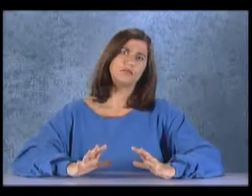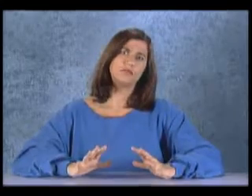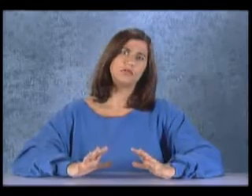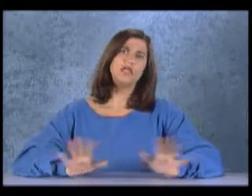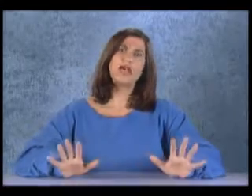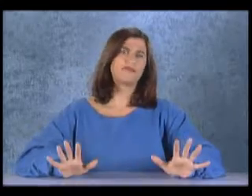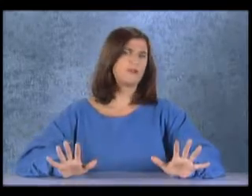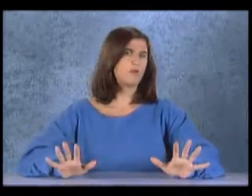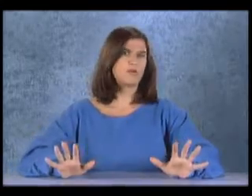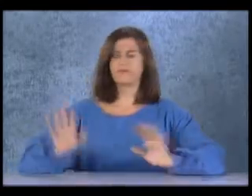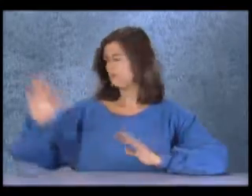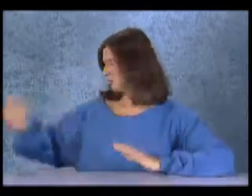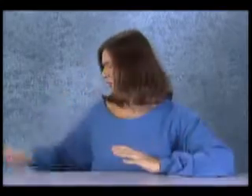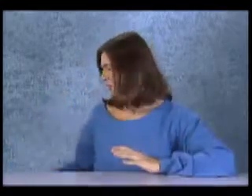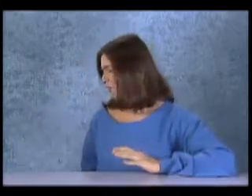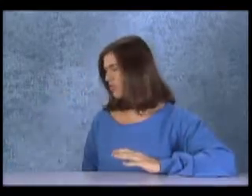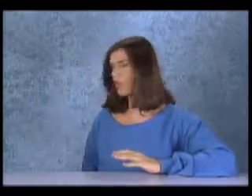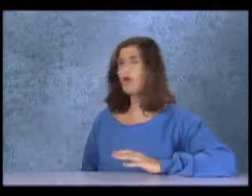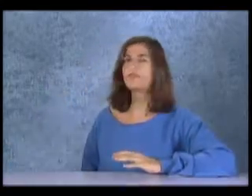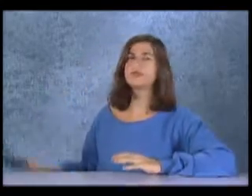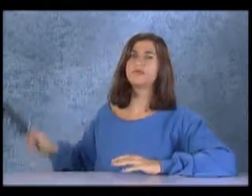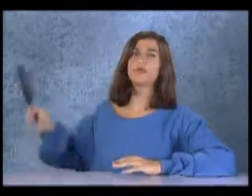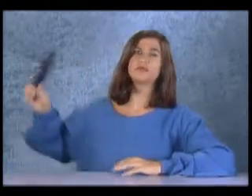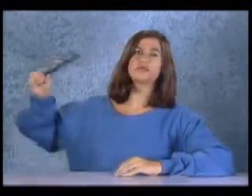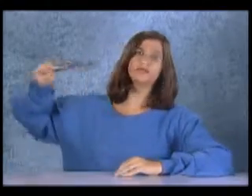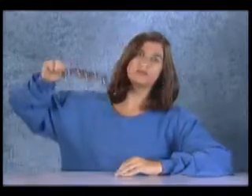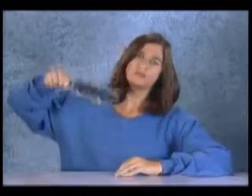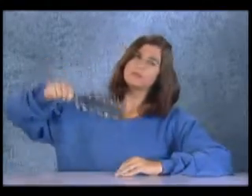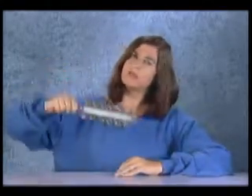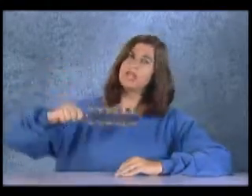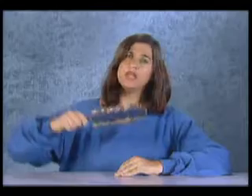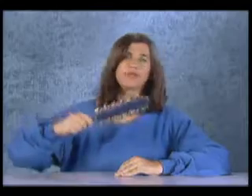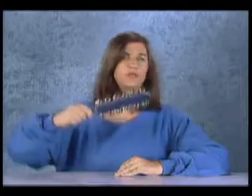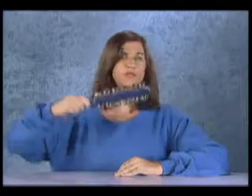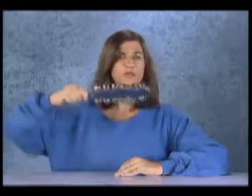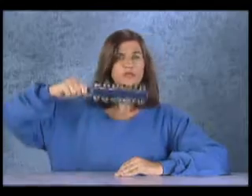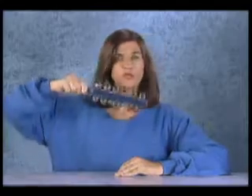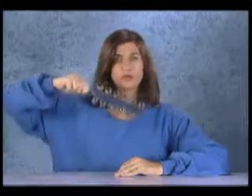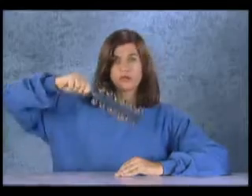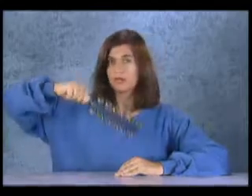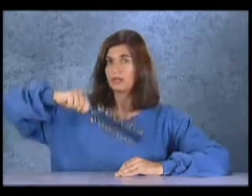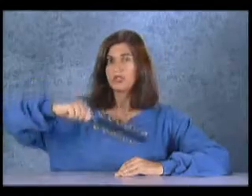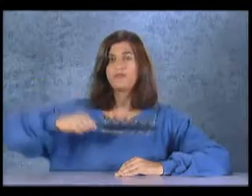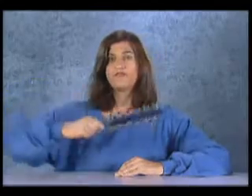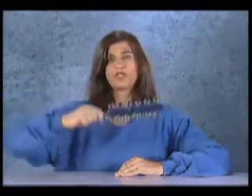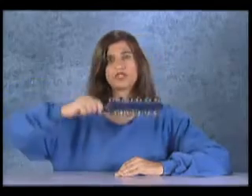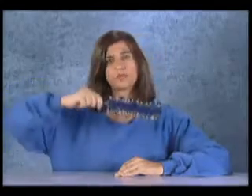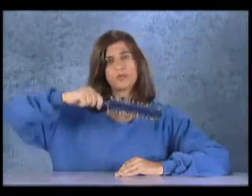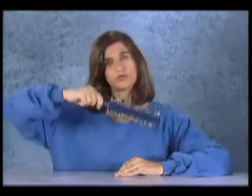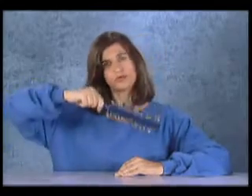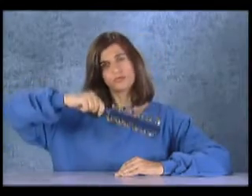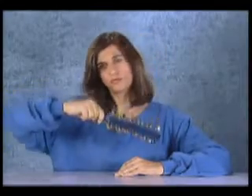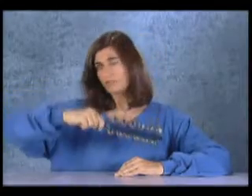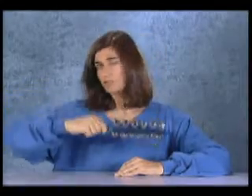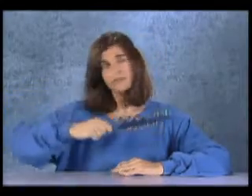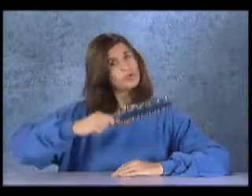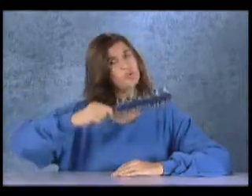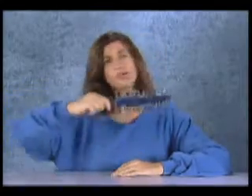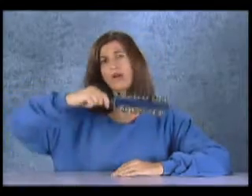E lá ficou. Com corpo de Boto, língua de Boto e vida de Boto. Nunca